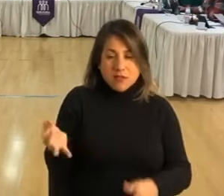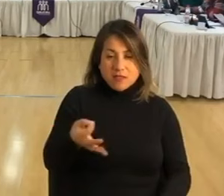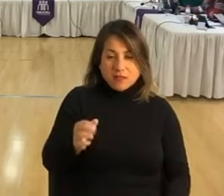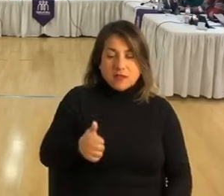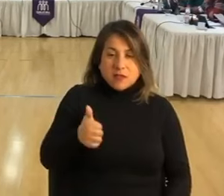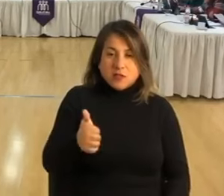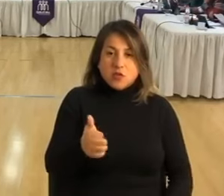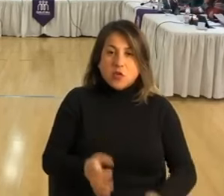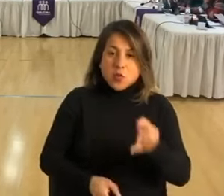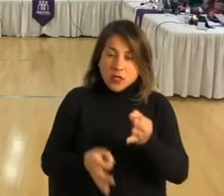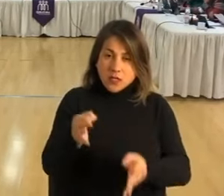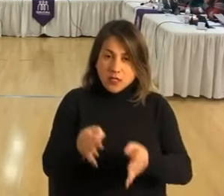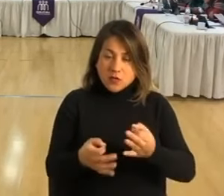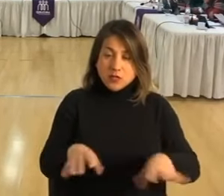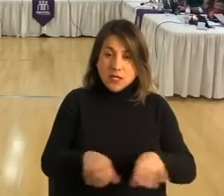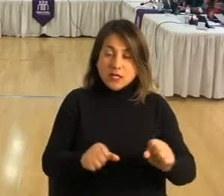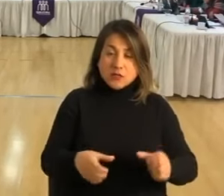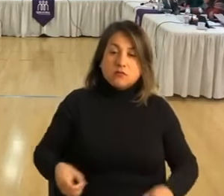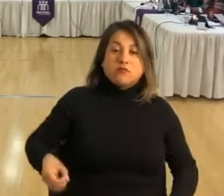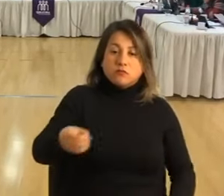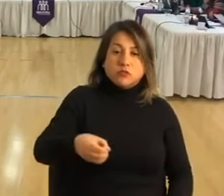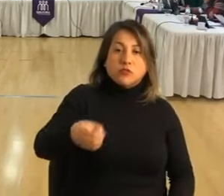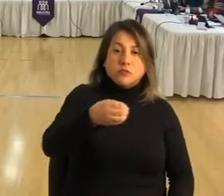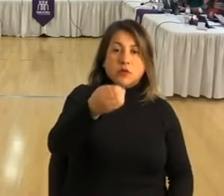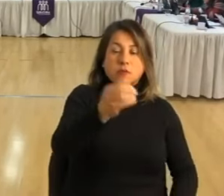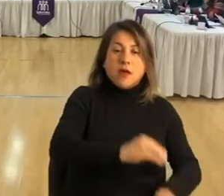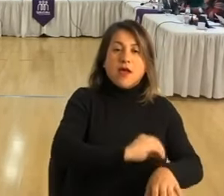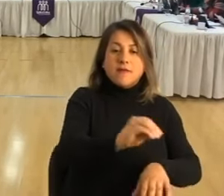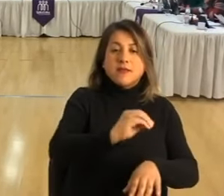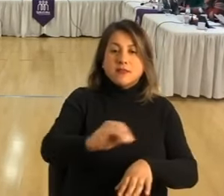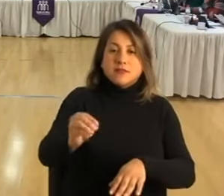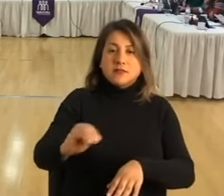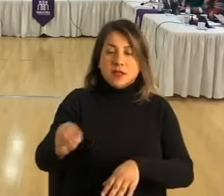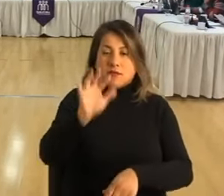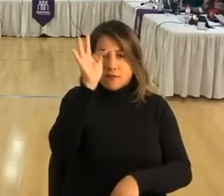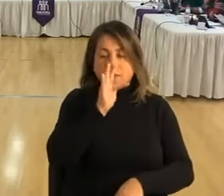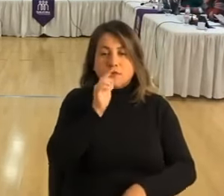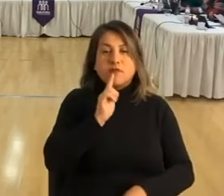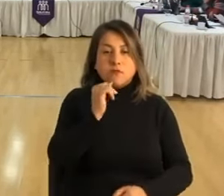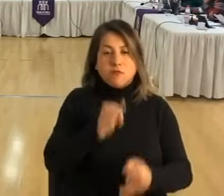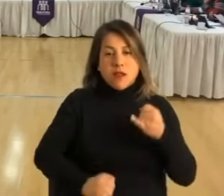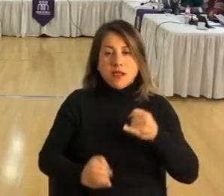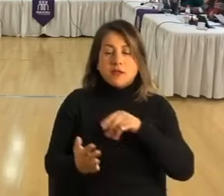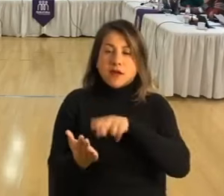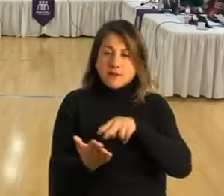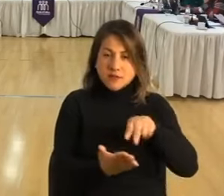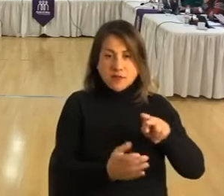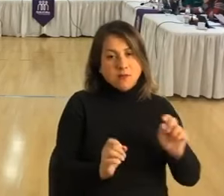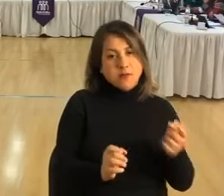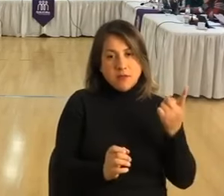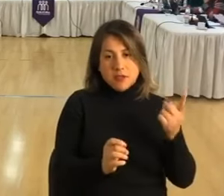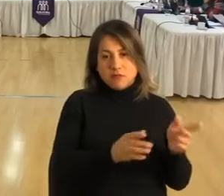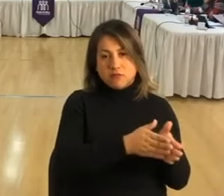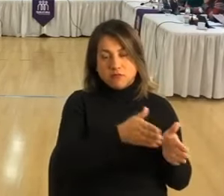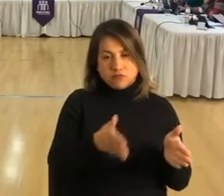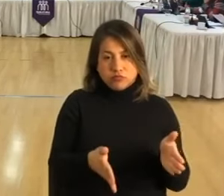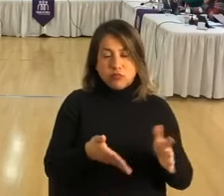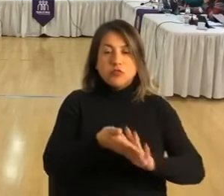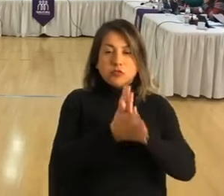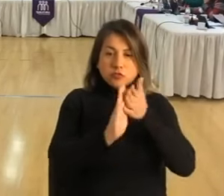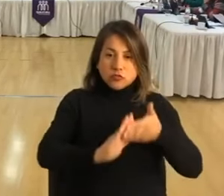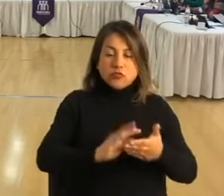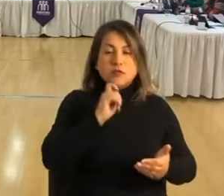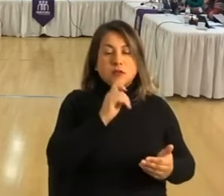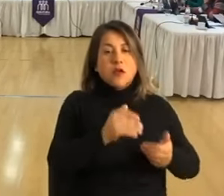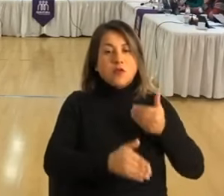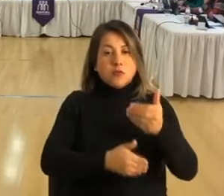jurídico, una vez que está hecho escalafón, debe comunicarse a los funcionarios y hay un plazo para que ellos lo revisen. Entonces, todo eso es